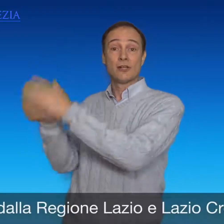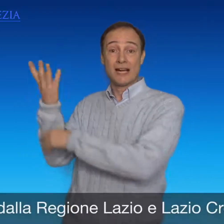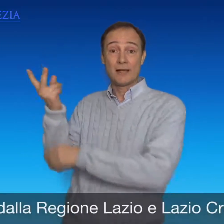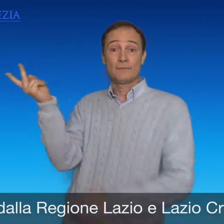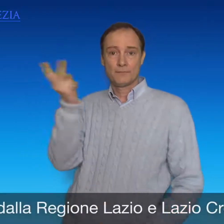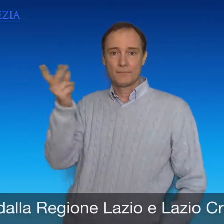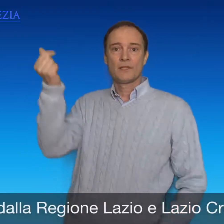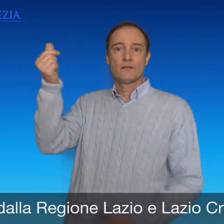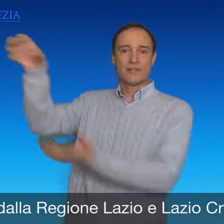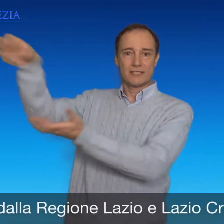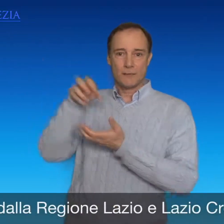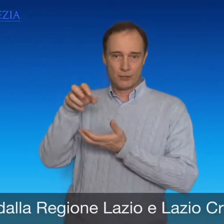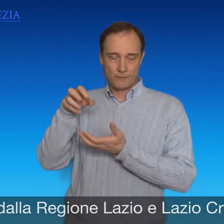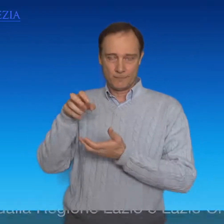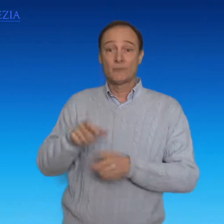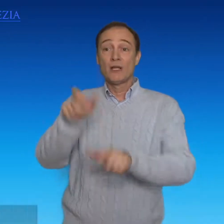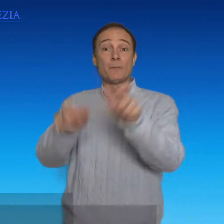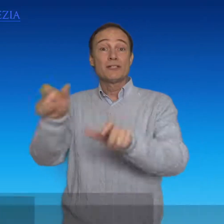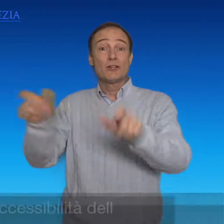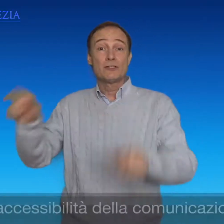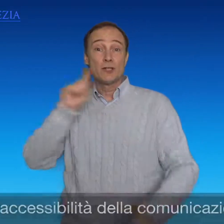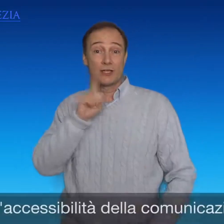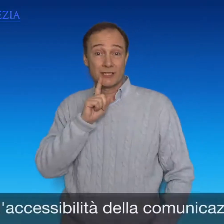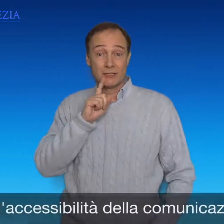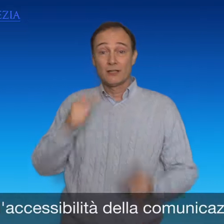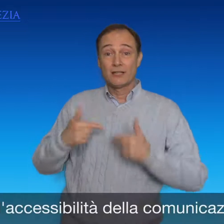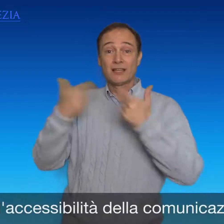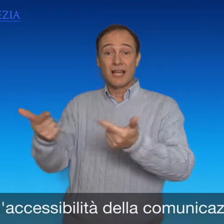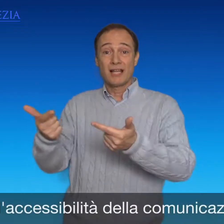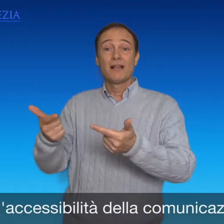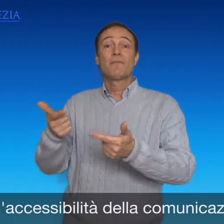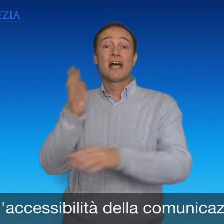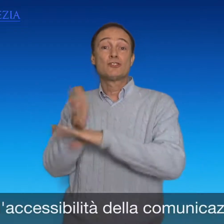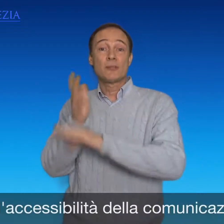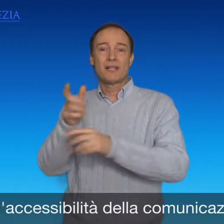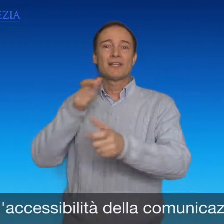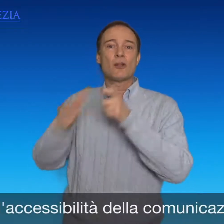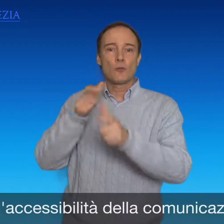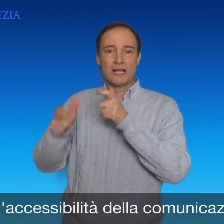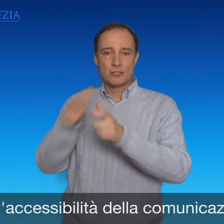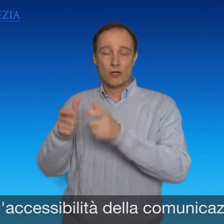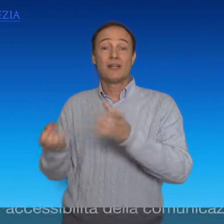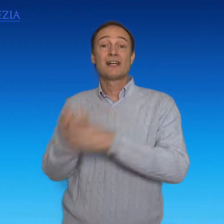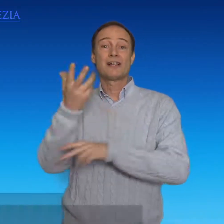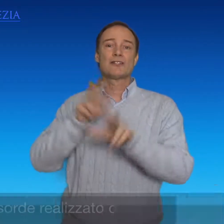dal Comune di Pomezia in collaborazione con Emergenza Sordi APS, VEASIT